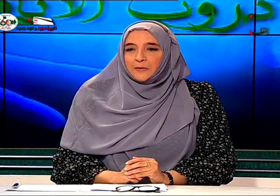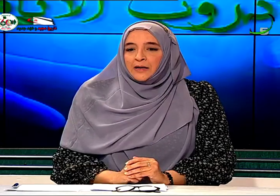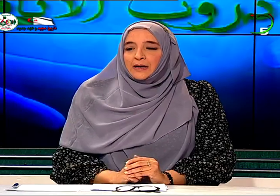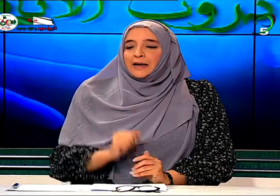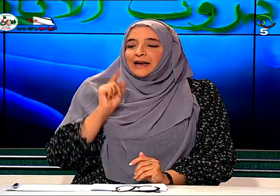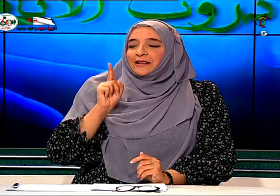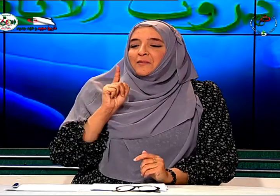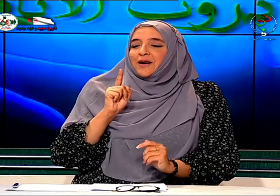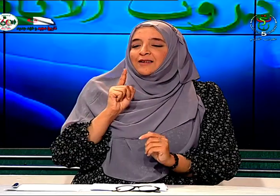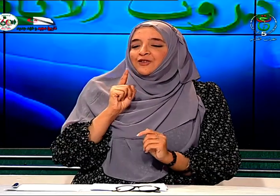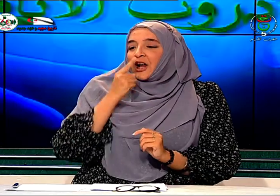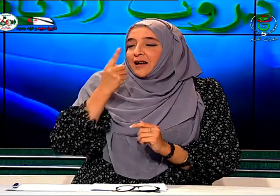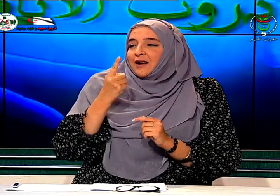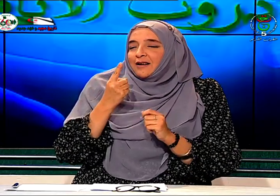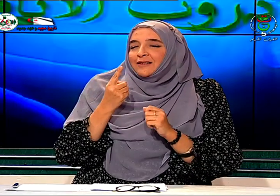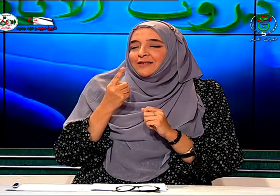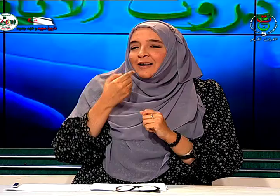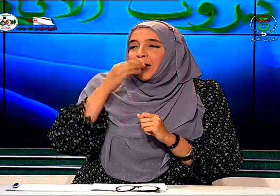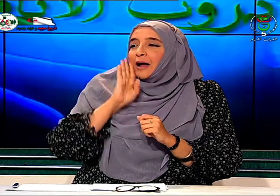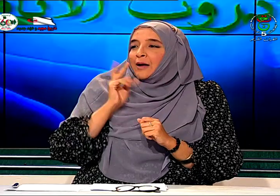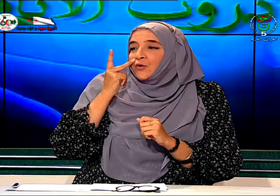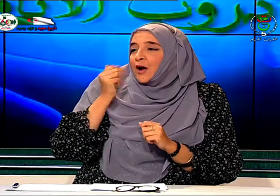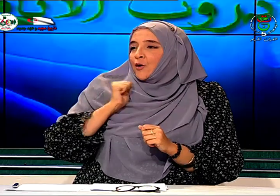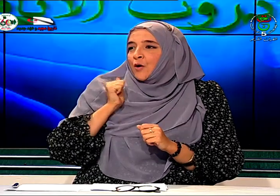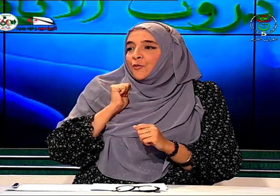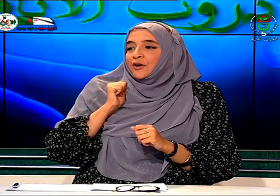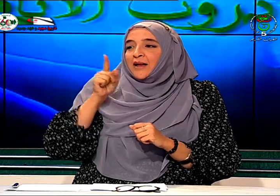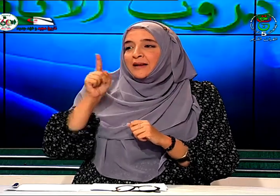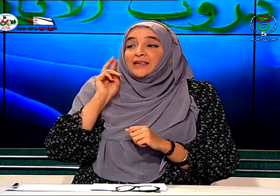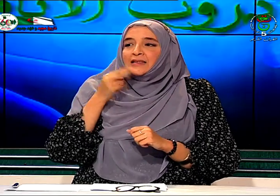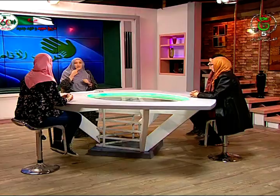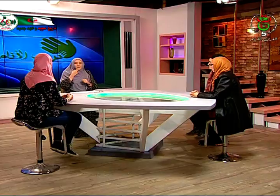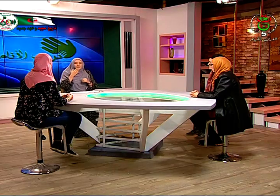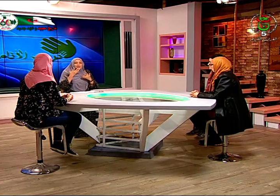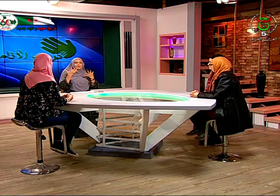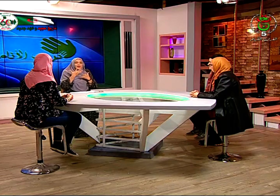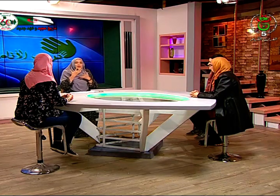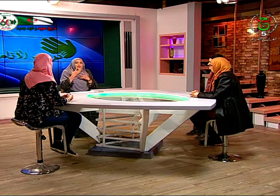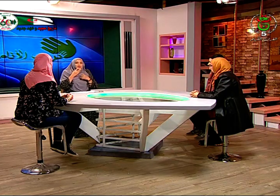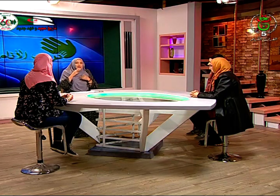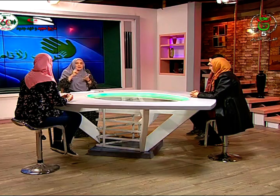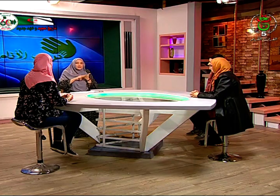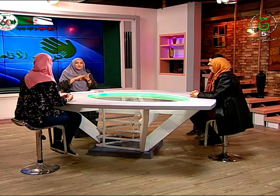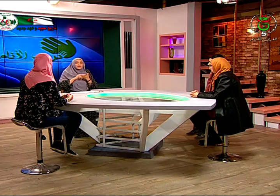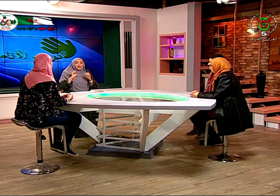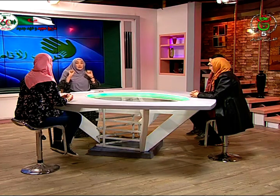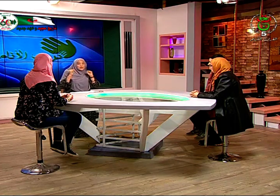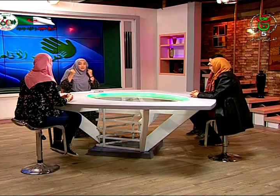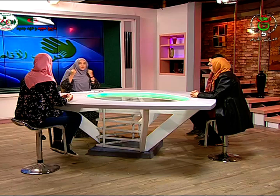عندما شعر أبوك أو أمك بأنك صماء ما كان حقيقة هل غضبوا